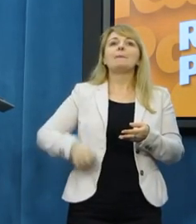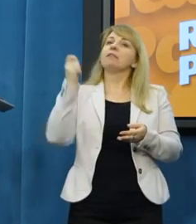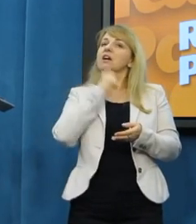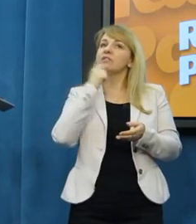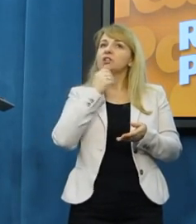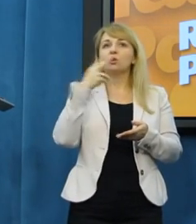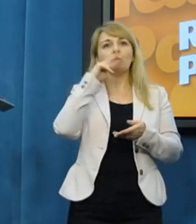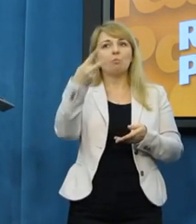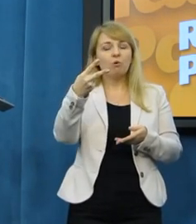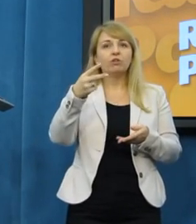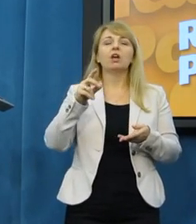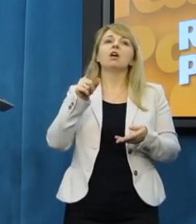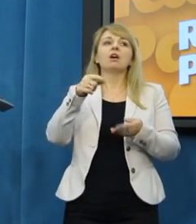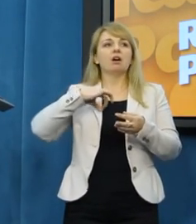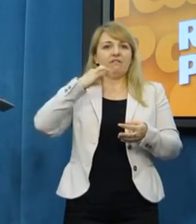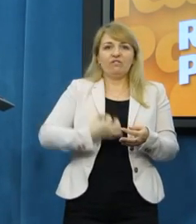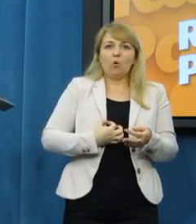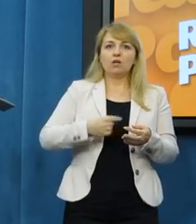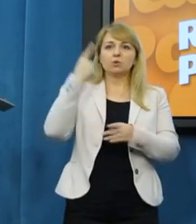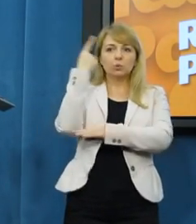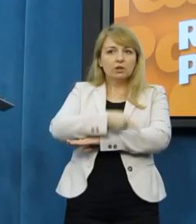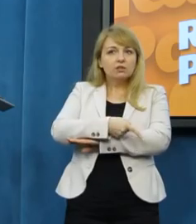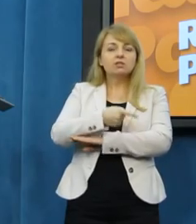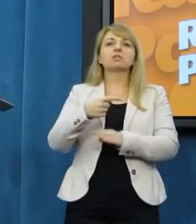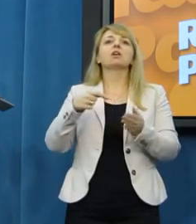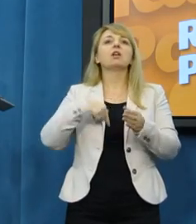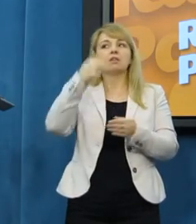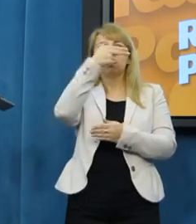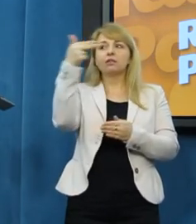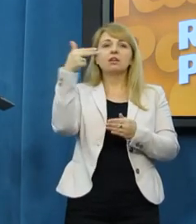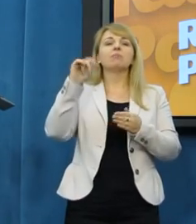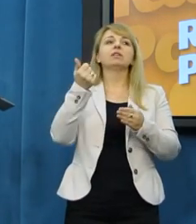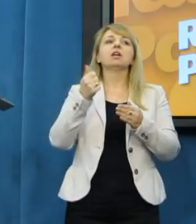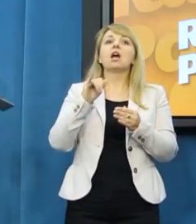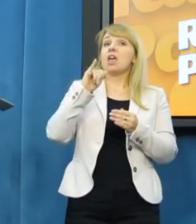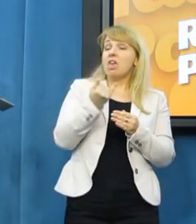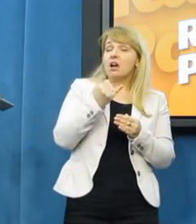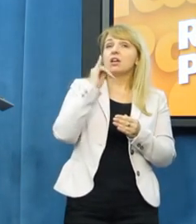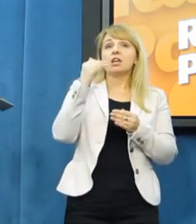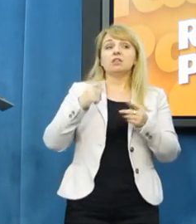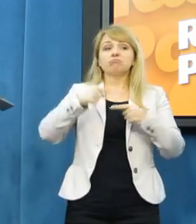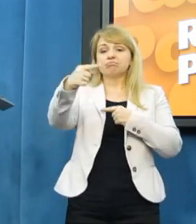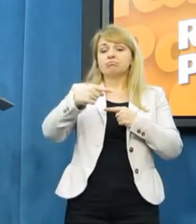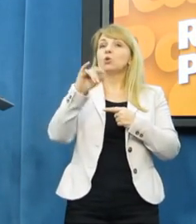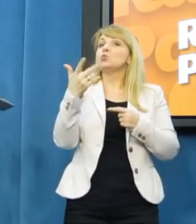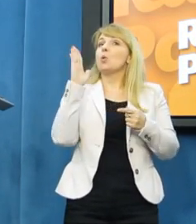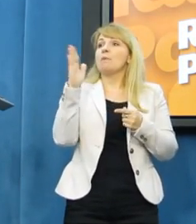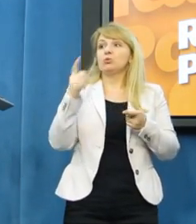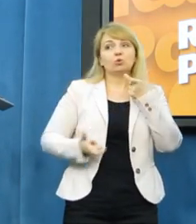Kwaśniewski swoją decyzję dotyczącą tego, czy i w jakim zakresie zaangażuje się